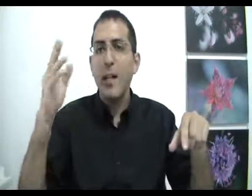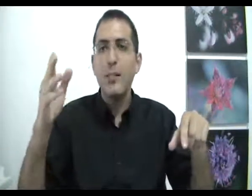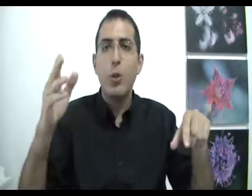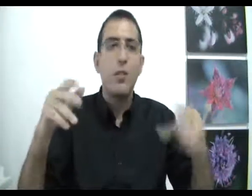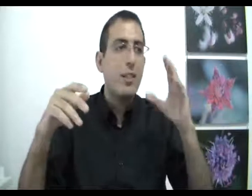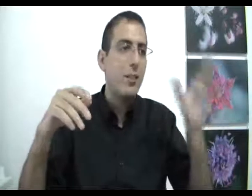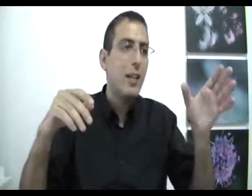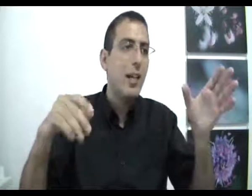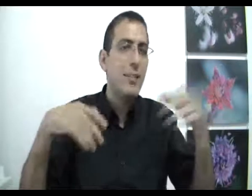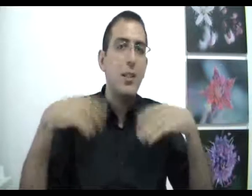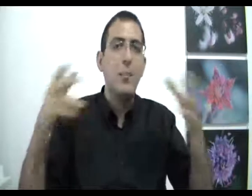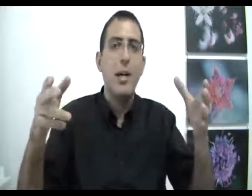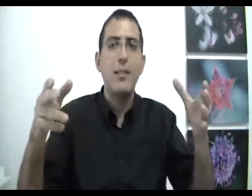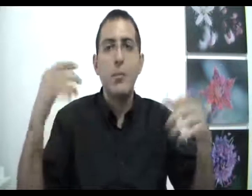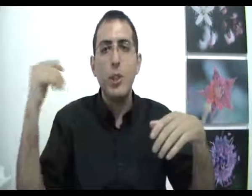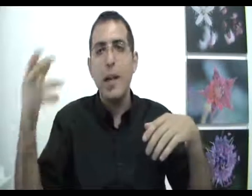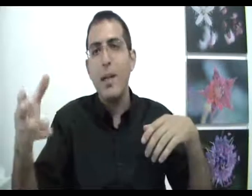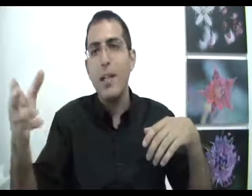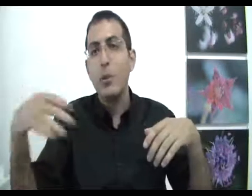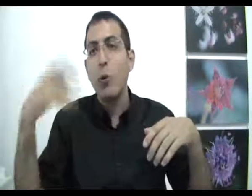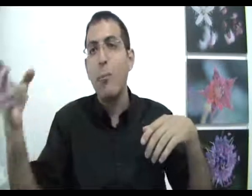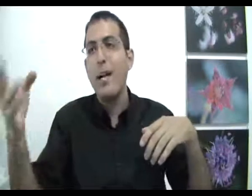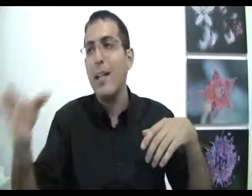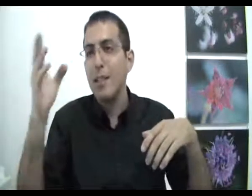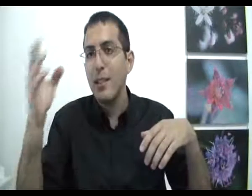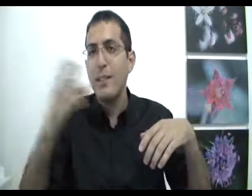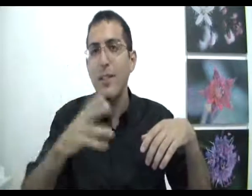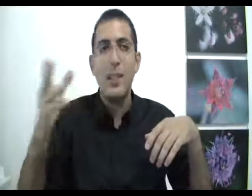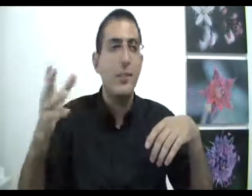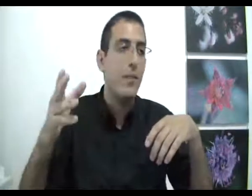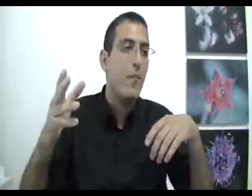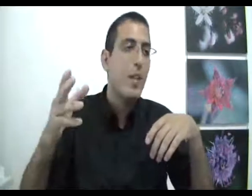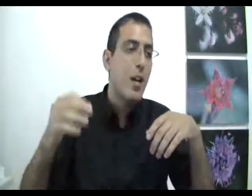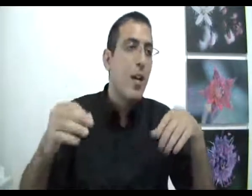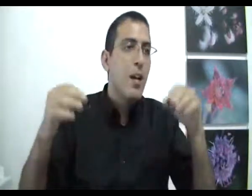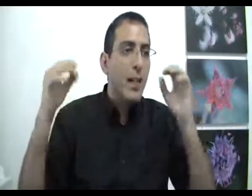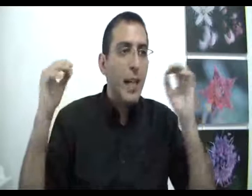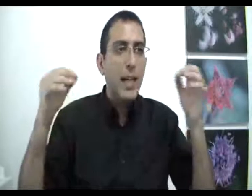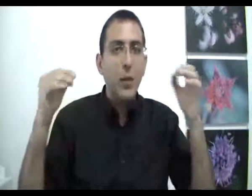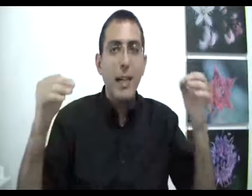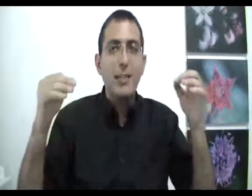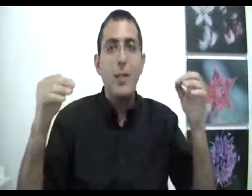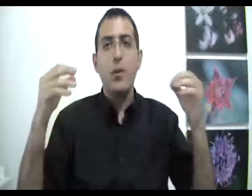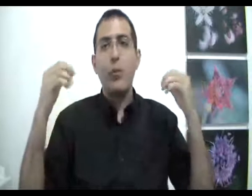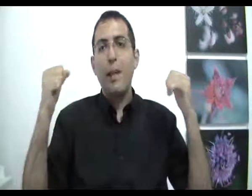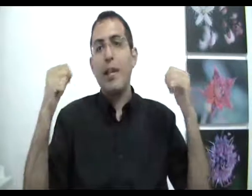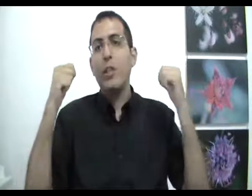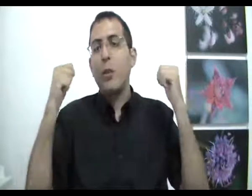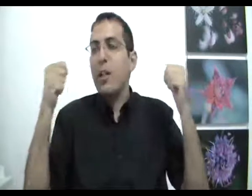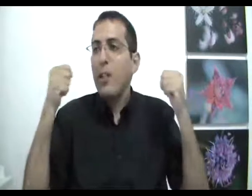לרצות ואתה עושה, אז לא אתה בחרת. מי שגרם לך לרצות הוא בחר שאתה תרצה ותעשה. ולכן אנחנו בעצם נאמר שנקודת